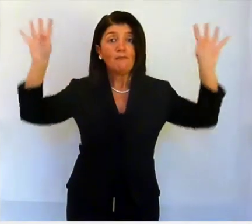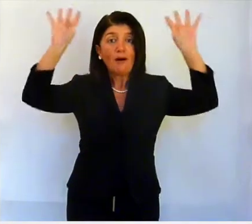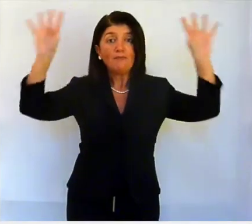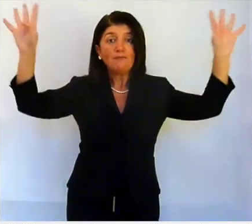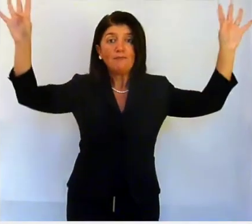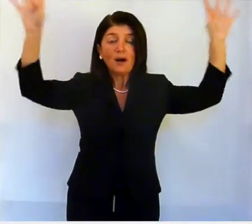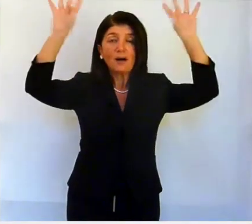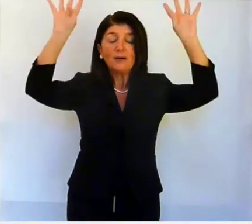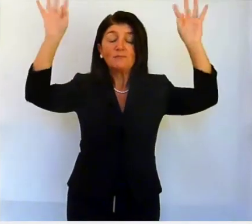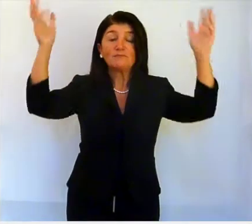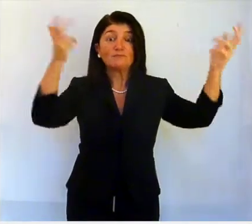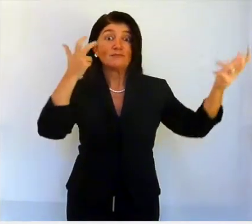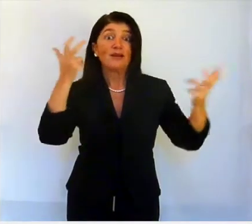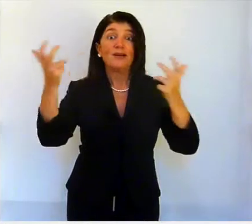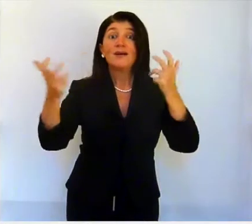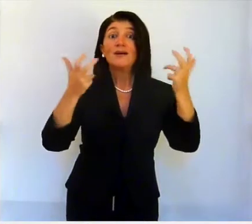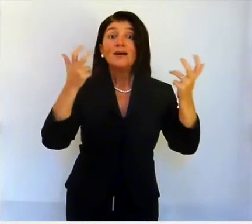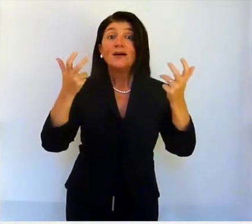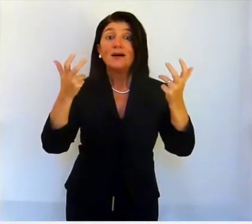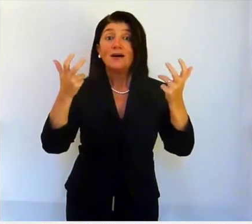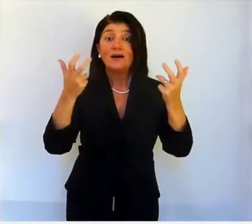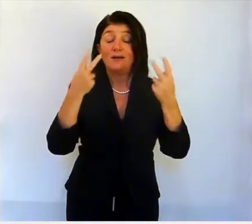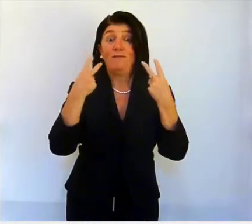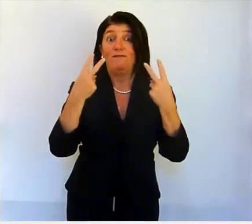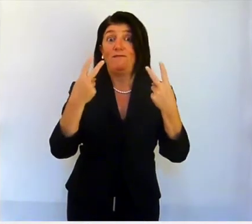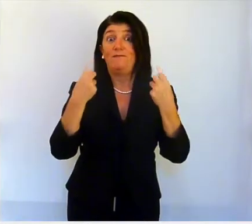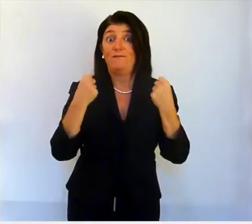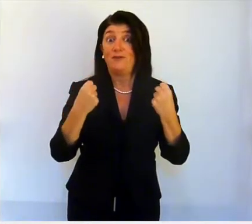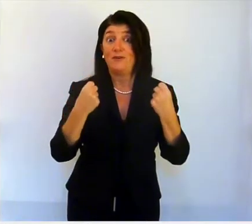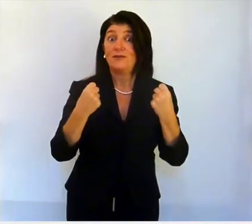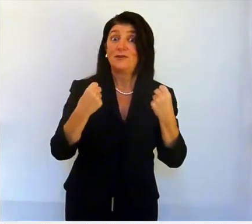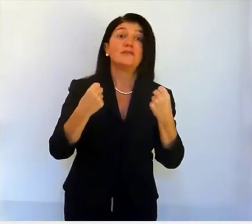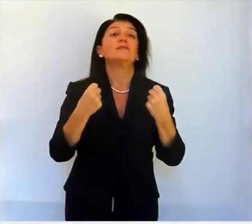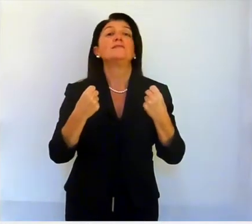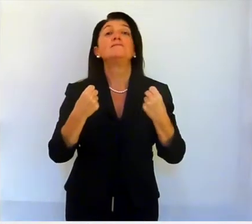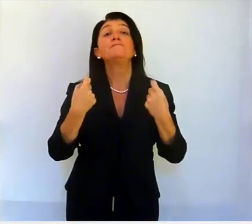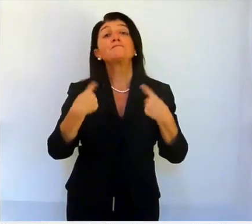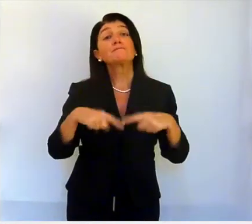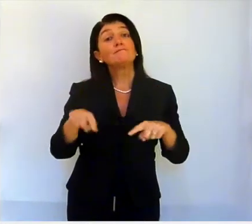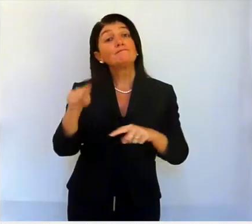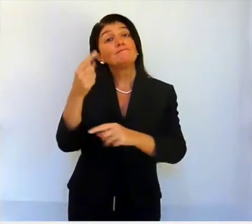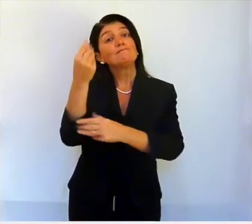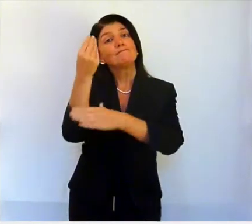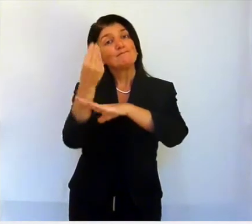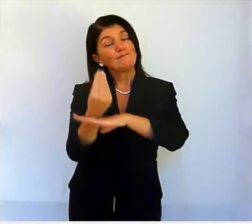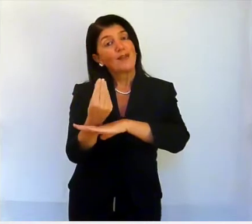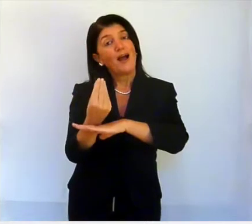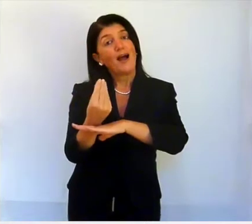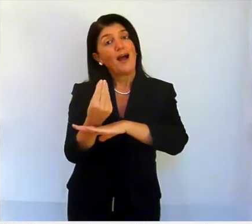busto, fino a fiammeggiare al di sopra del capo. La statuina è